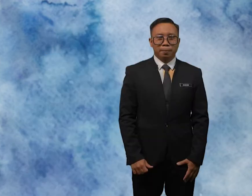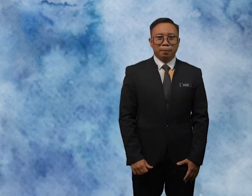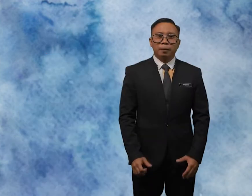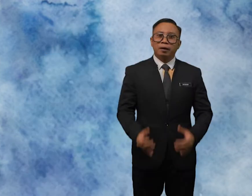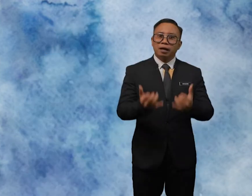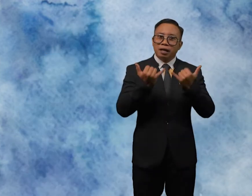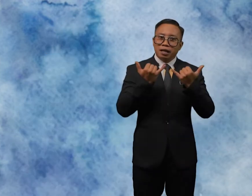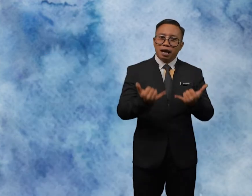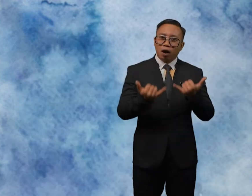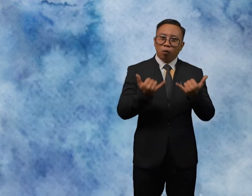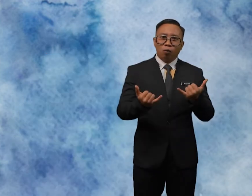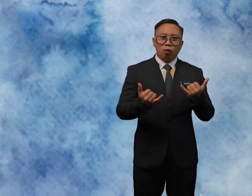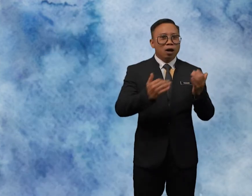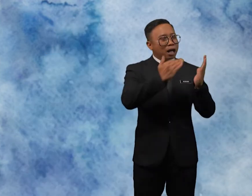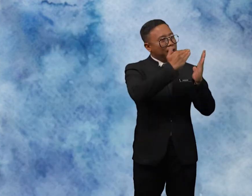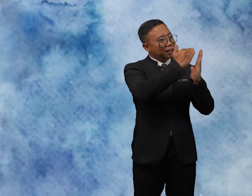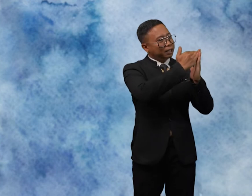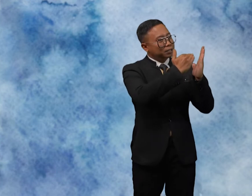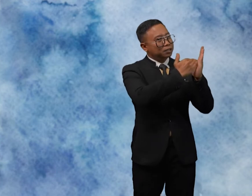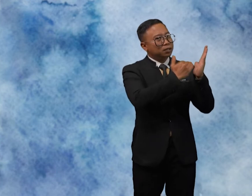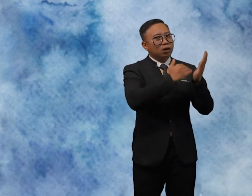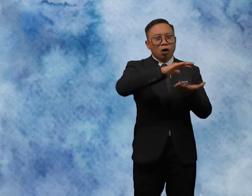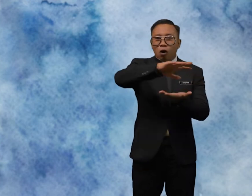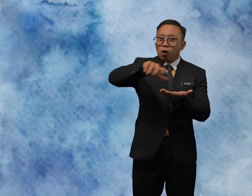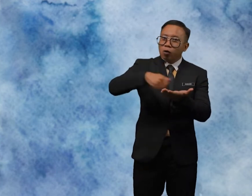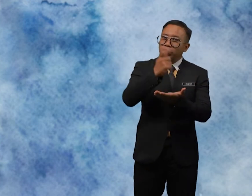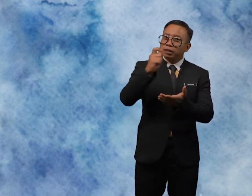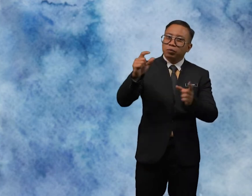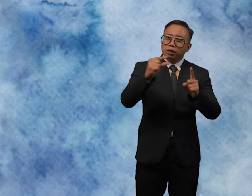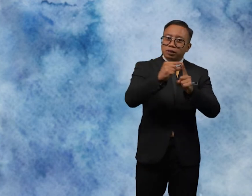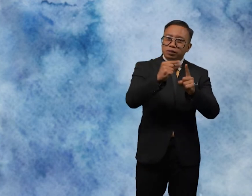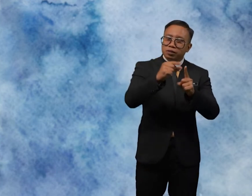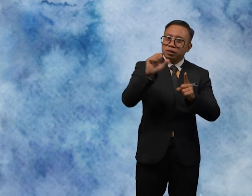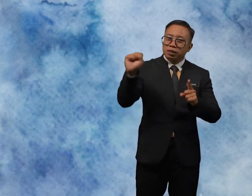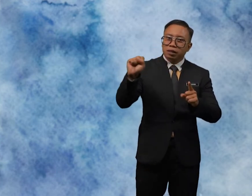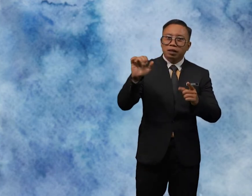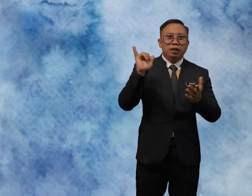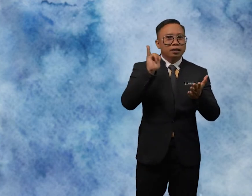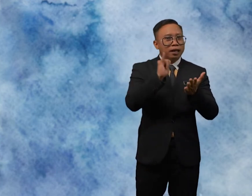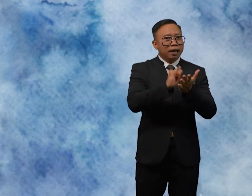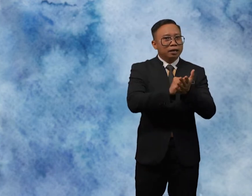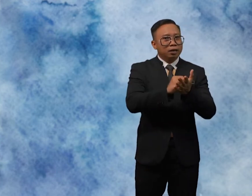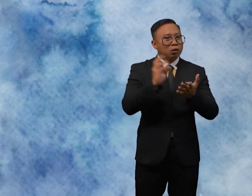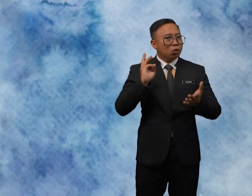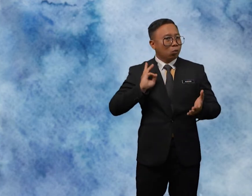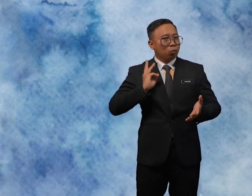Now List All The Words That As